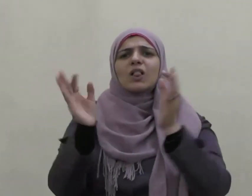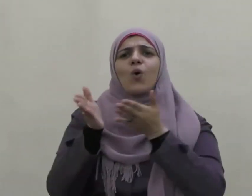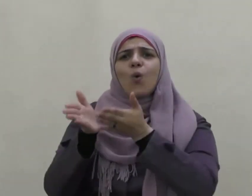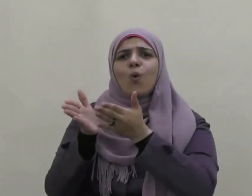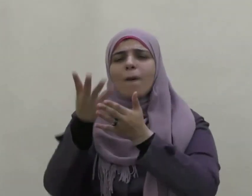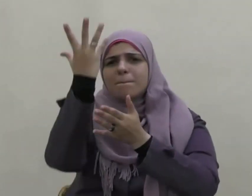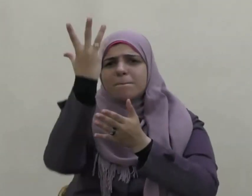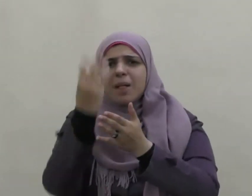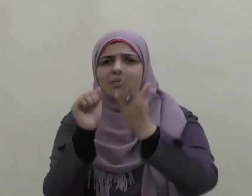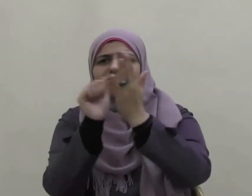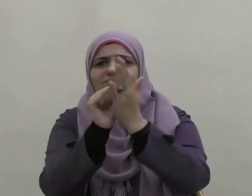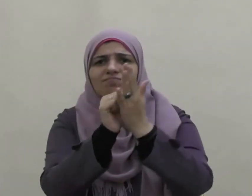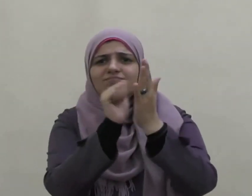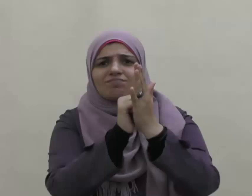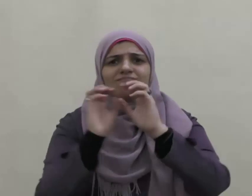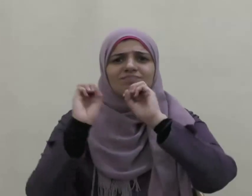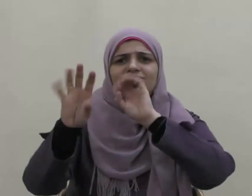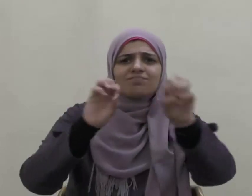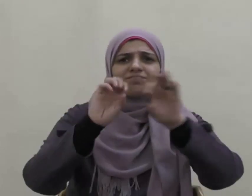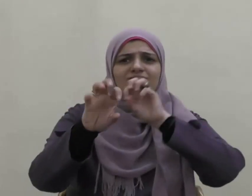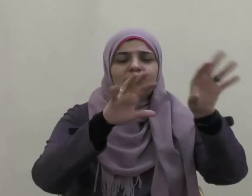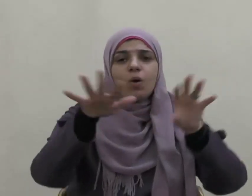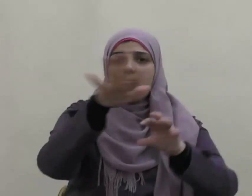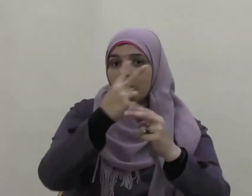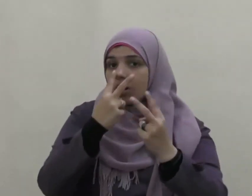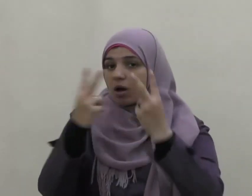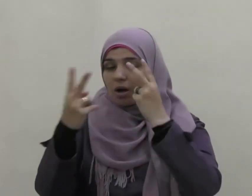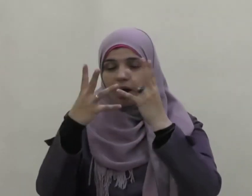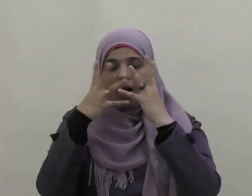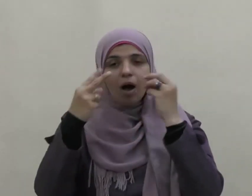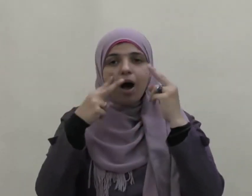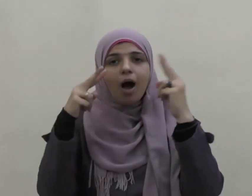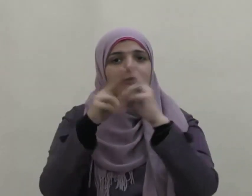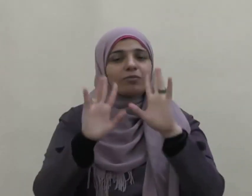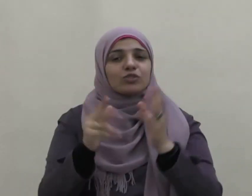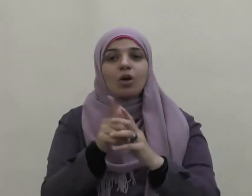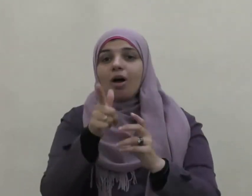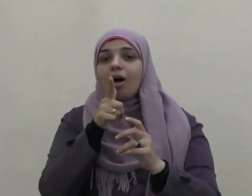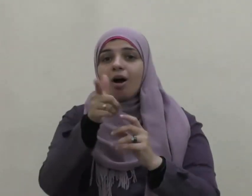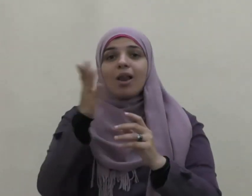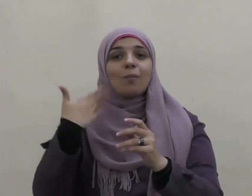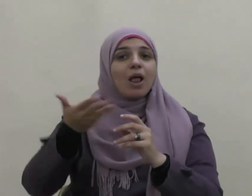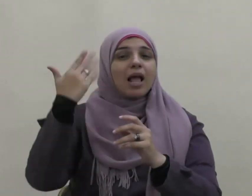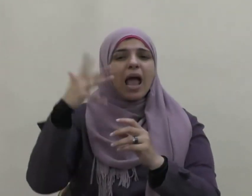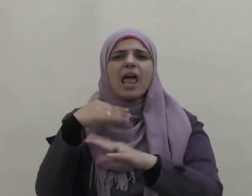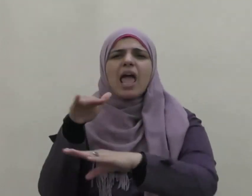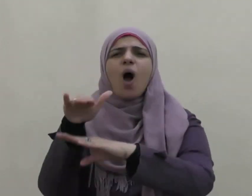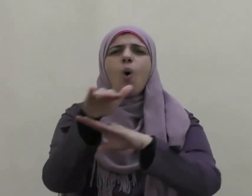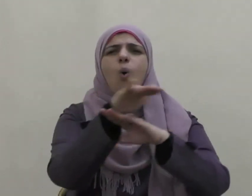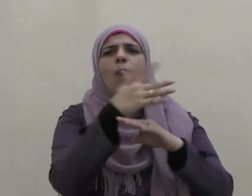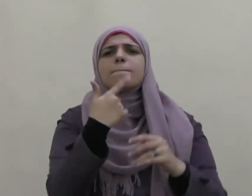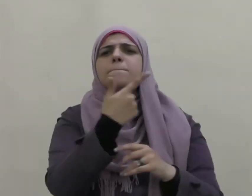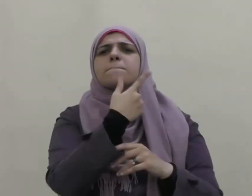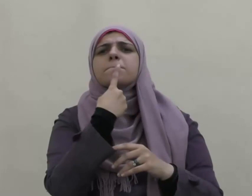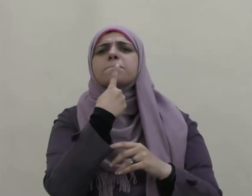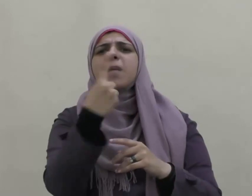الليل بما يأتيهم به وقيل إنه كان يعول مئة أهل بيت